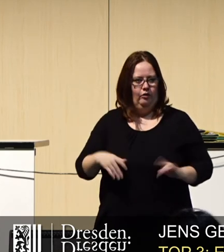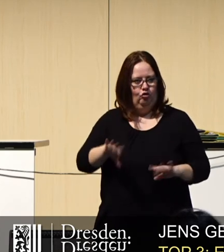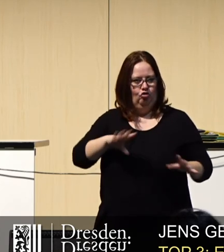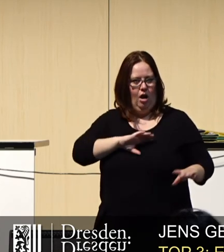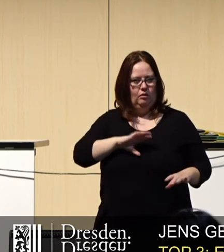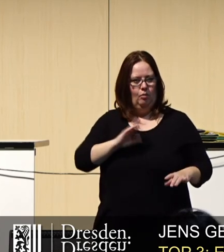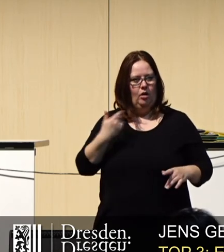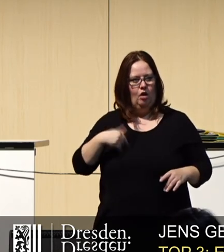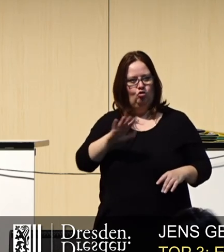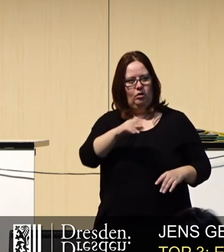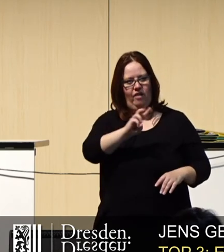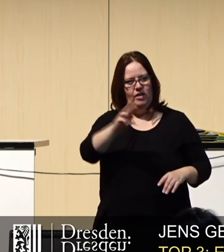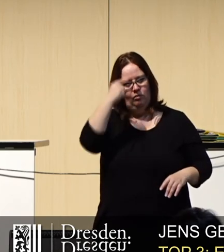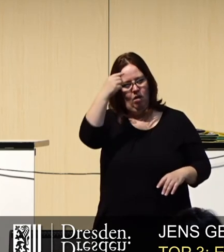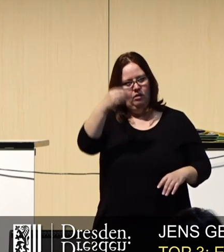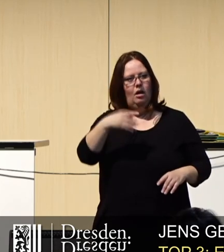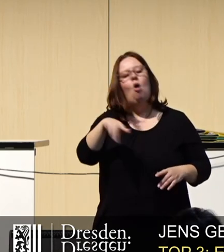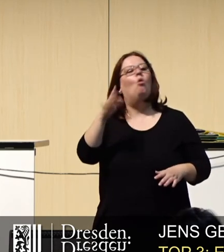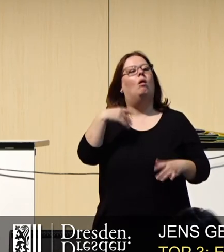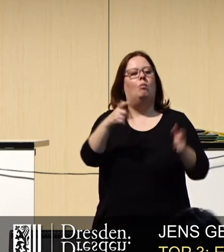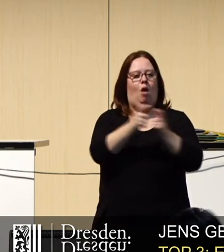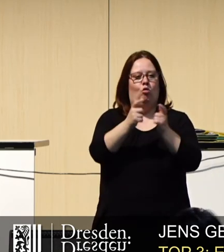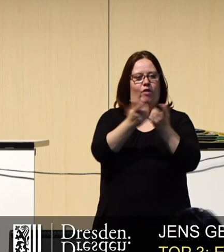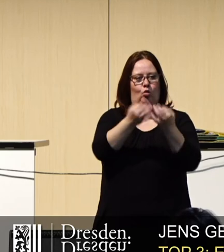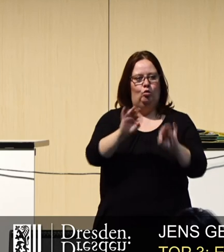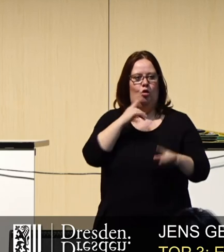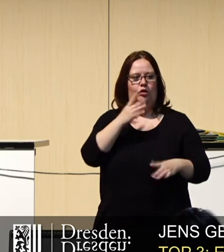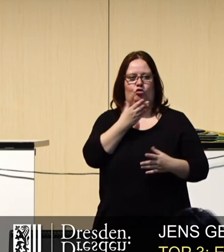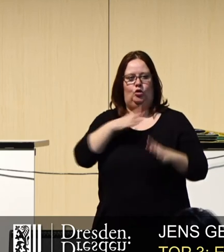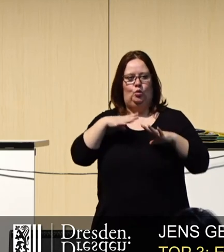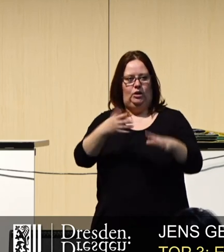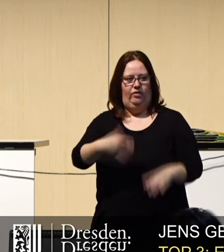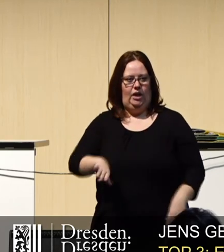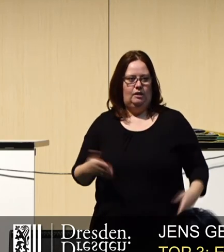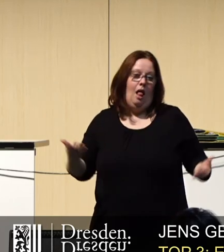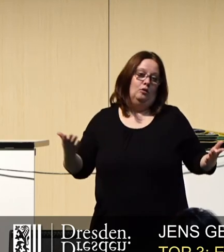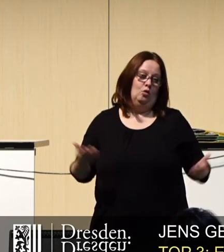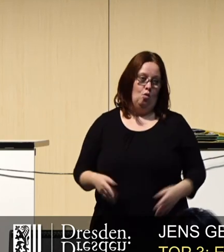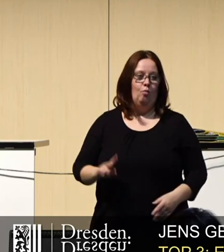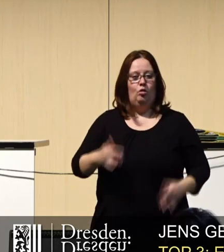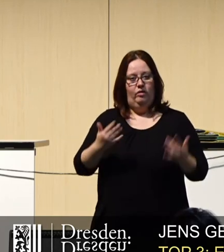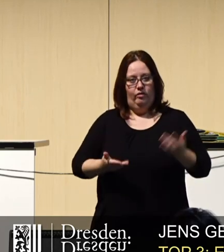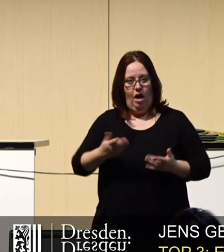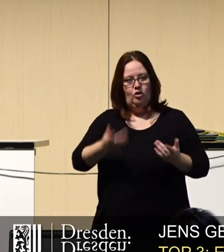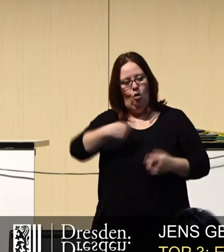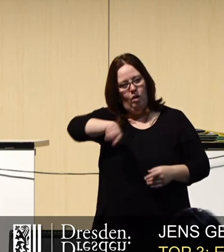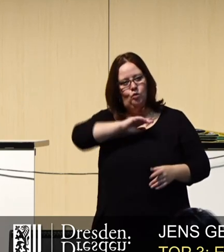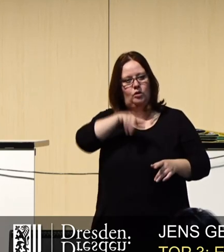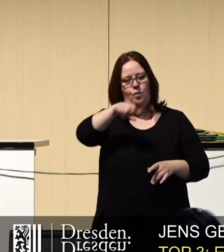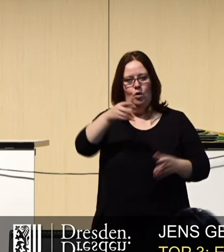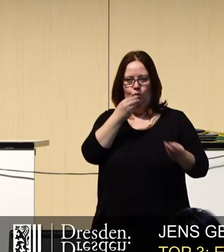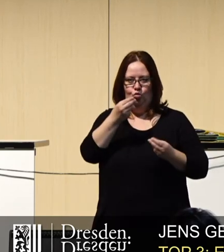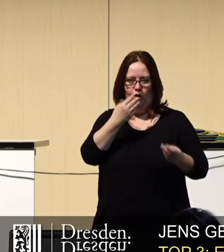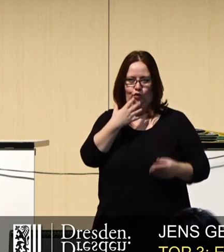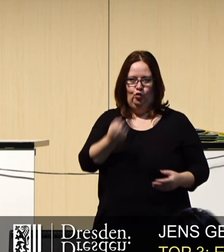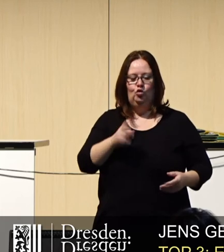Herr Schulter-Wissemann, Braunkäule war auch gut, heute merkt man, das ist alles gar nicht so gesund gewesen. Also lassen Sie doch uns mit den Bürgern reden